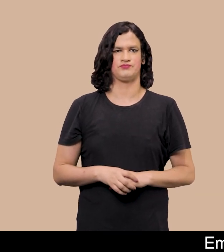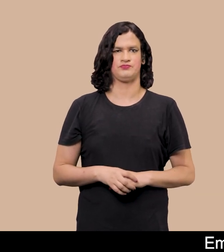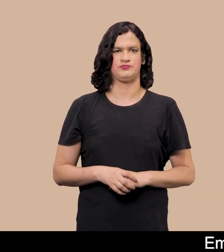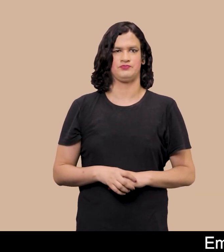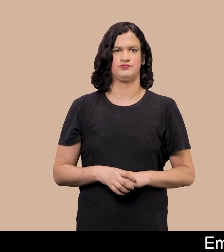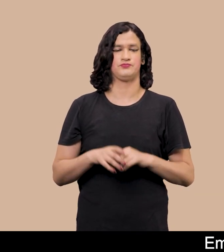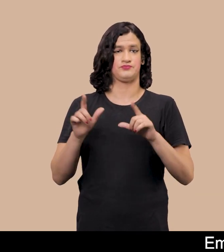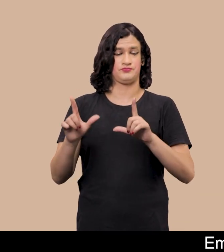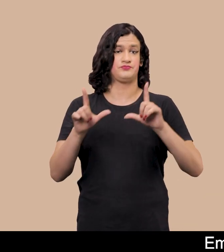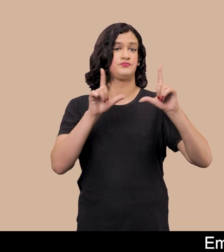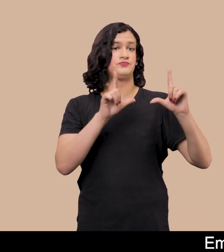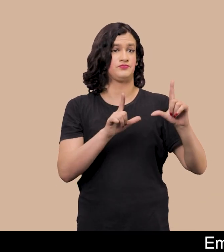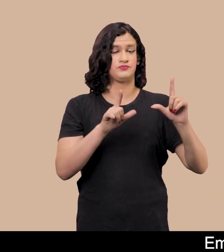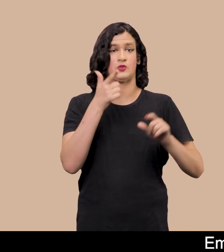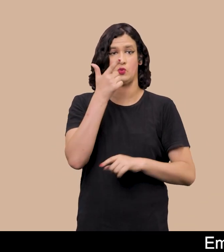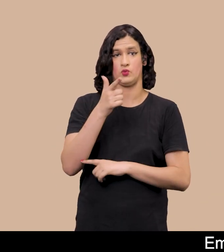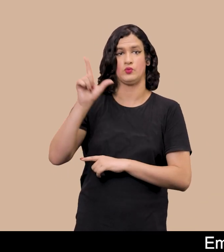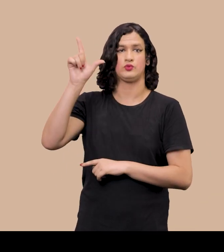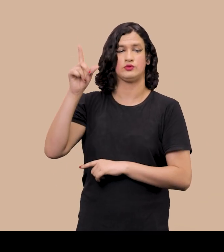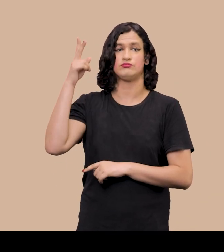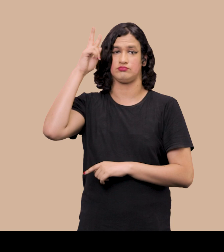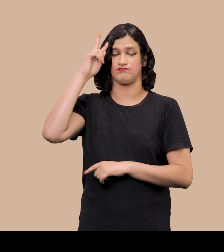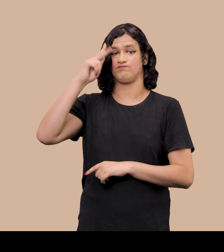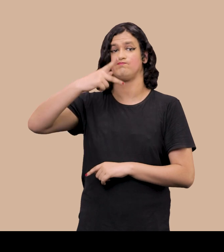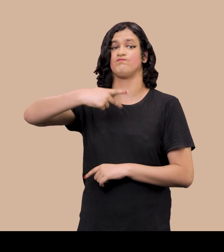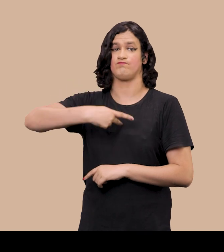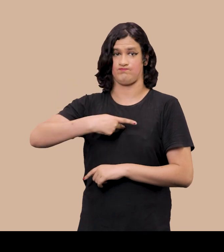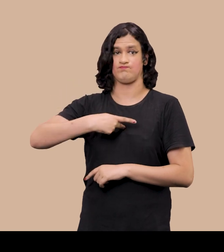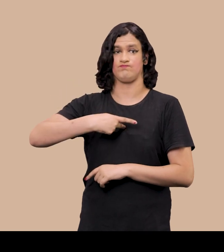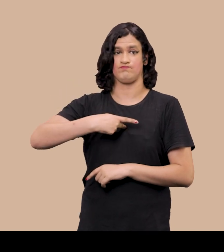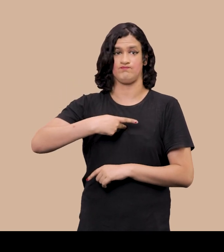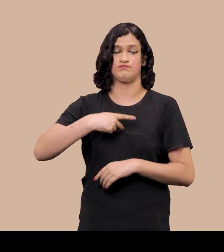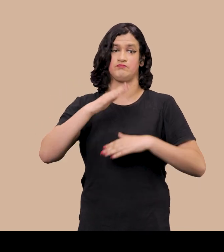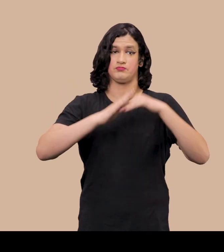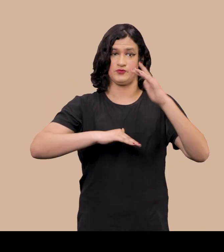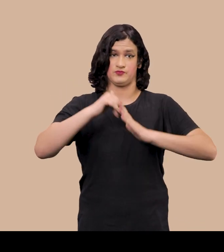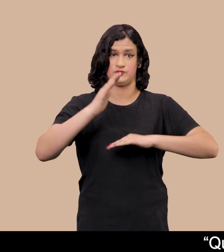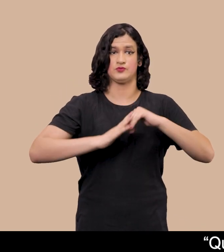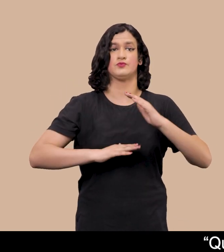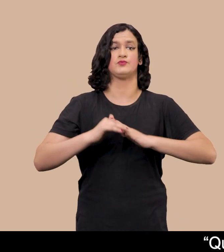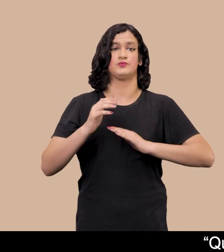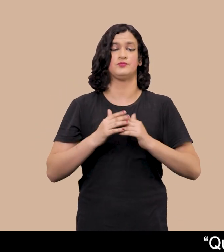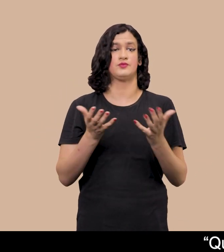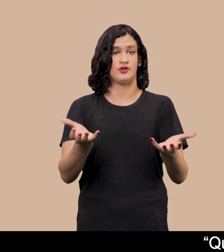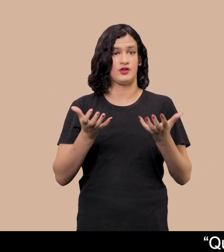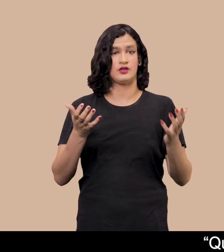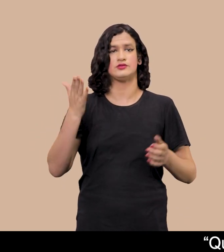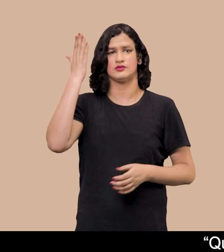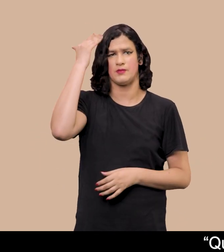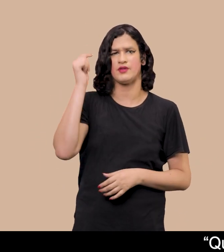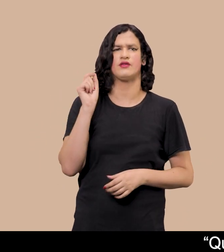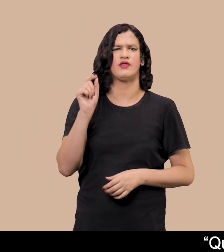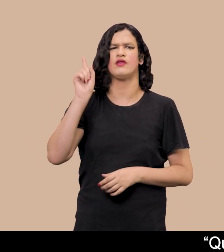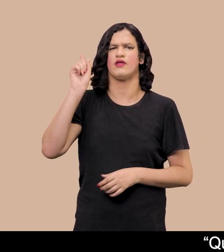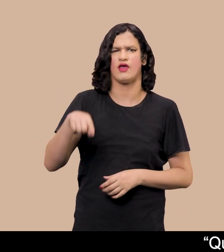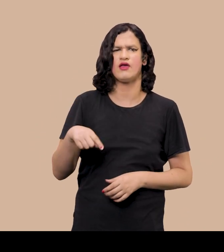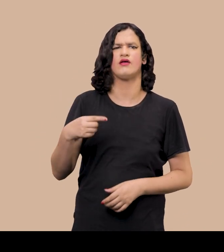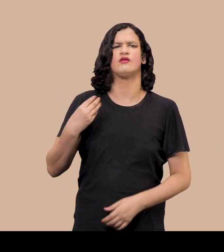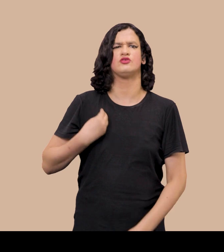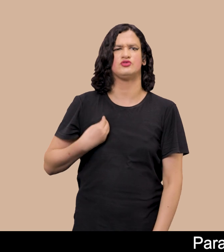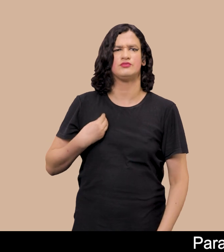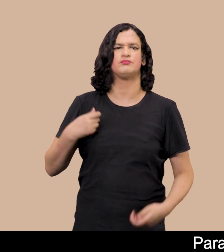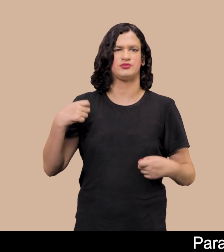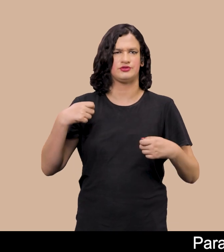Em outra obra da série A travessia do Rubicão Um autorretrato aparece inscrito Quer saber quem sou? Vista minha pele